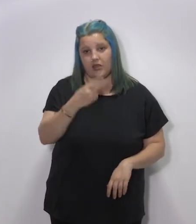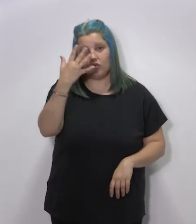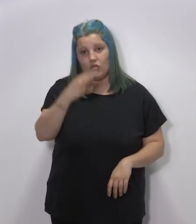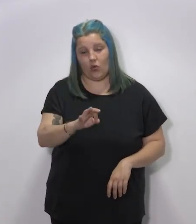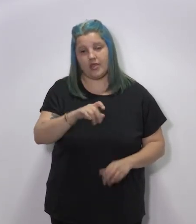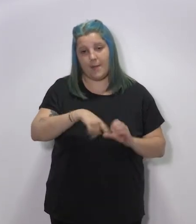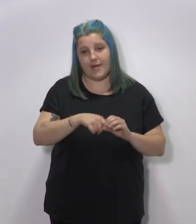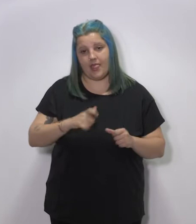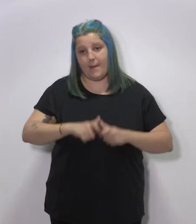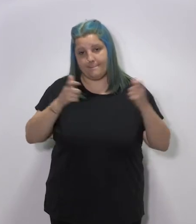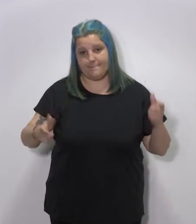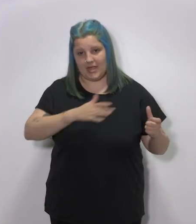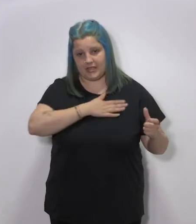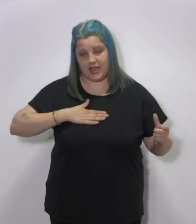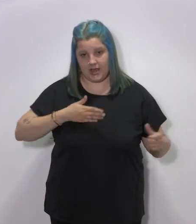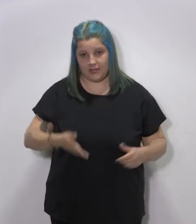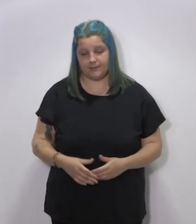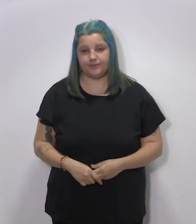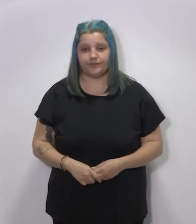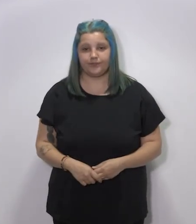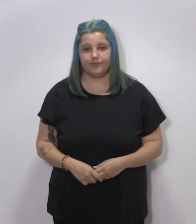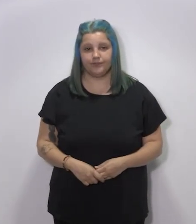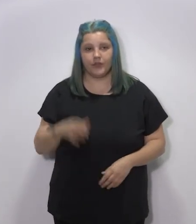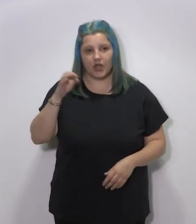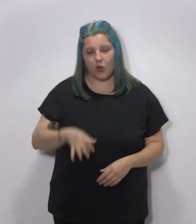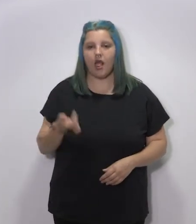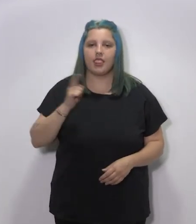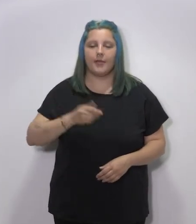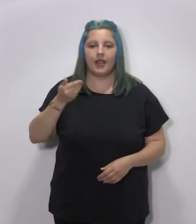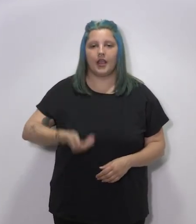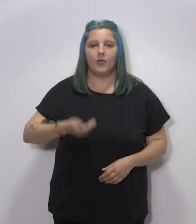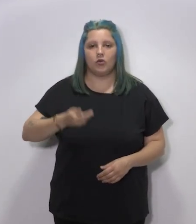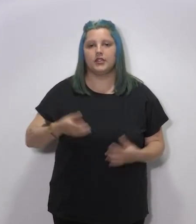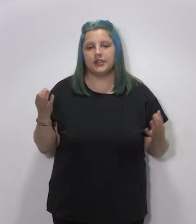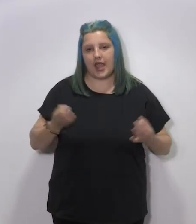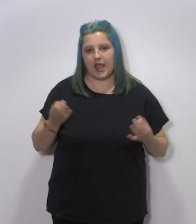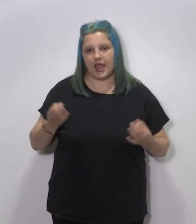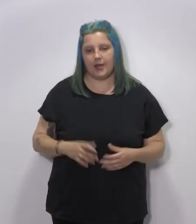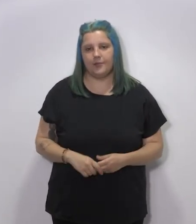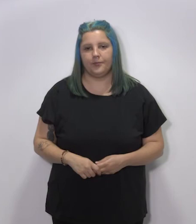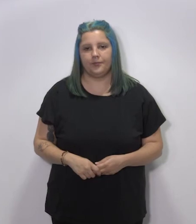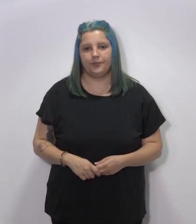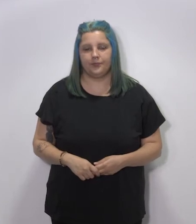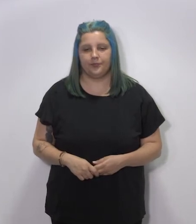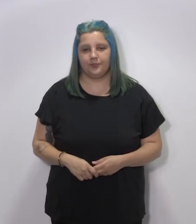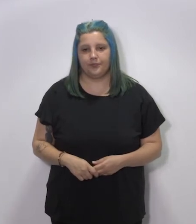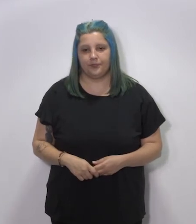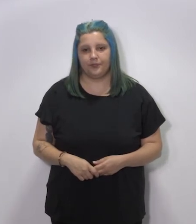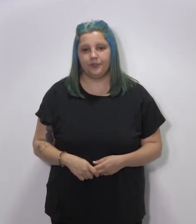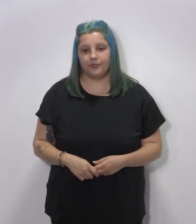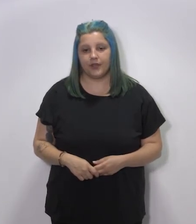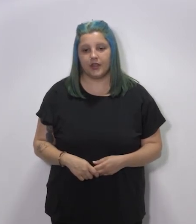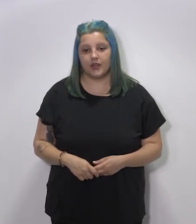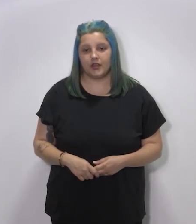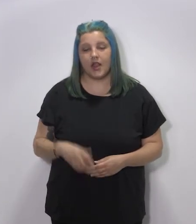plazas en el ámbito de nuestra comunidad autónoma. También, como aspecto importante, se va a